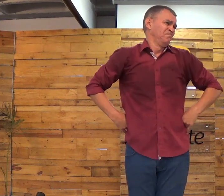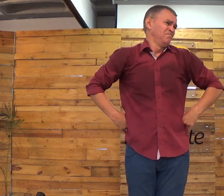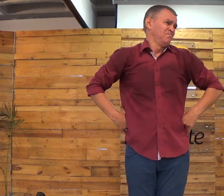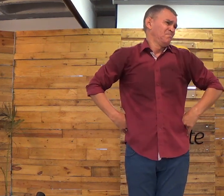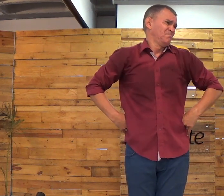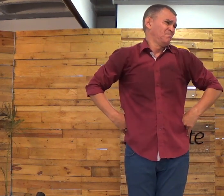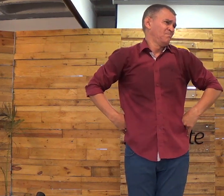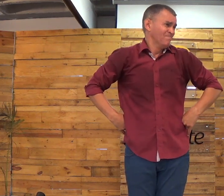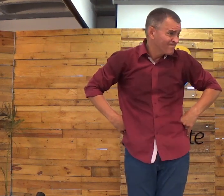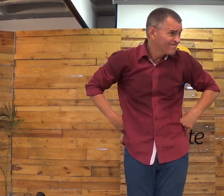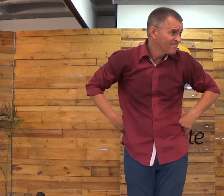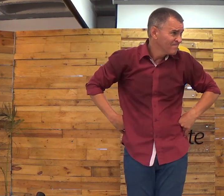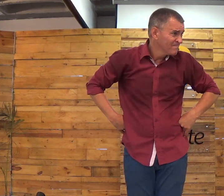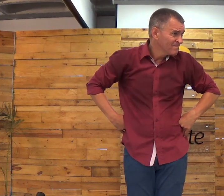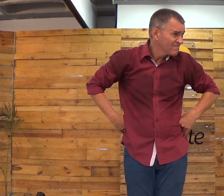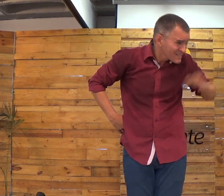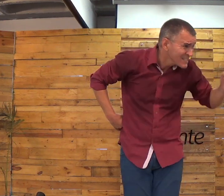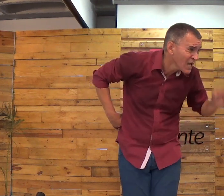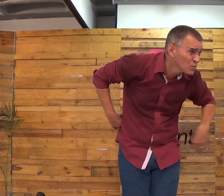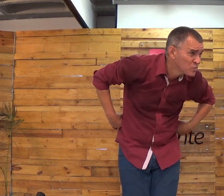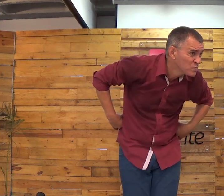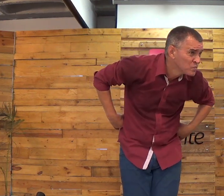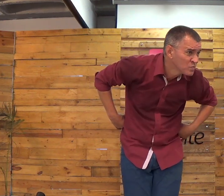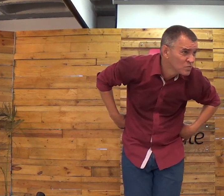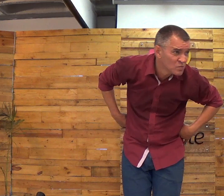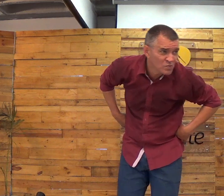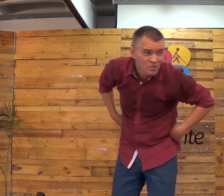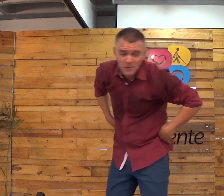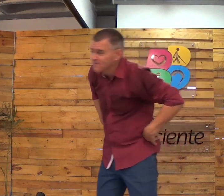Falar sobre Jesus. Está bem? Está certo?